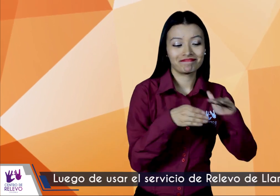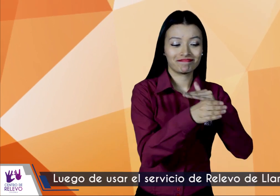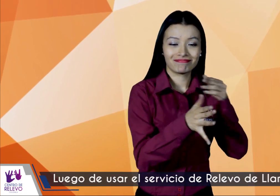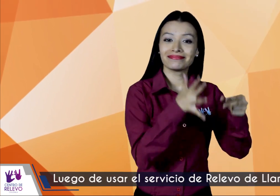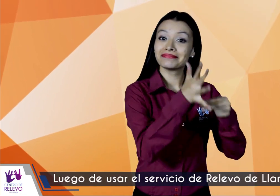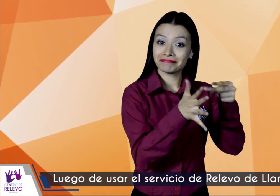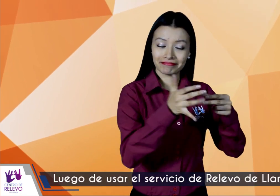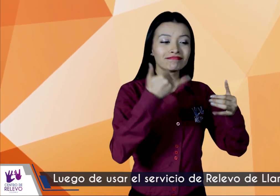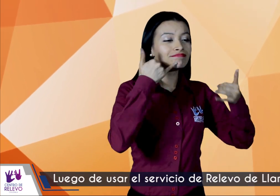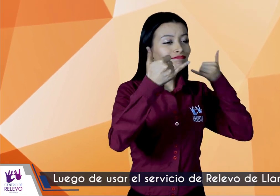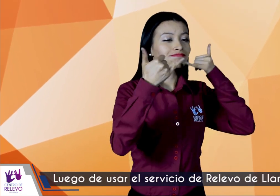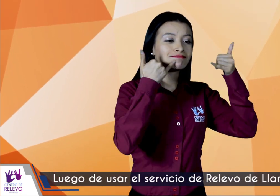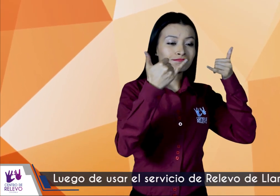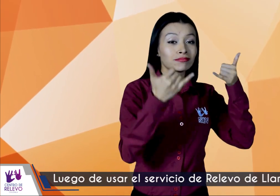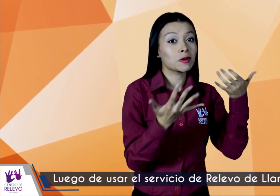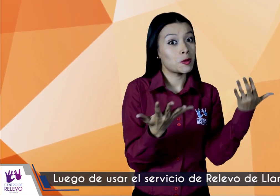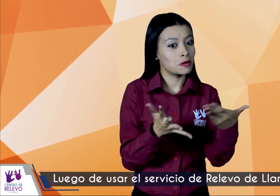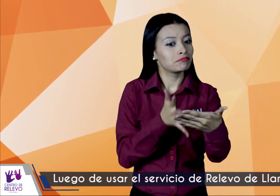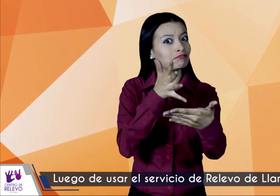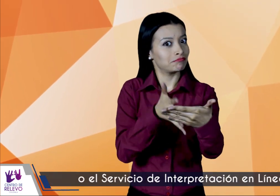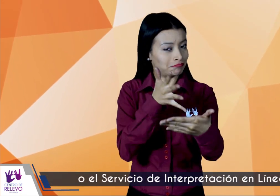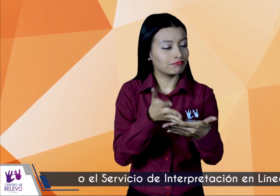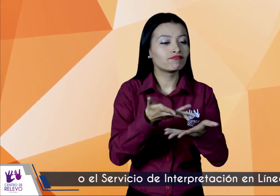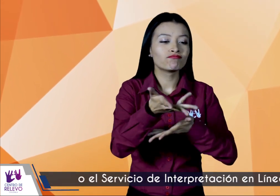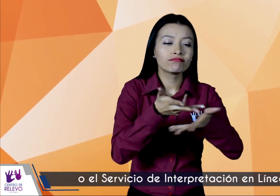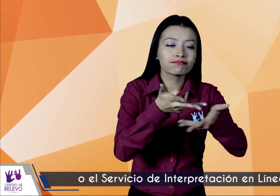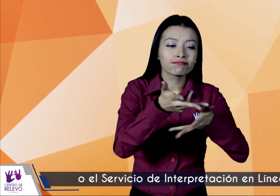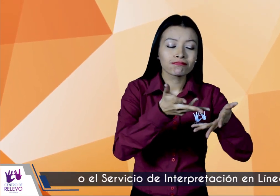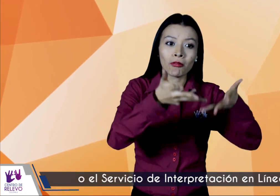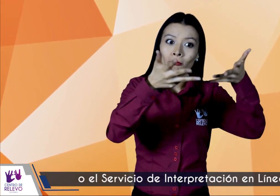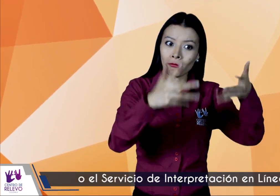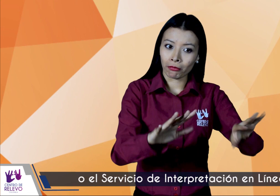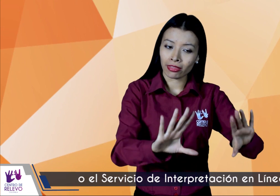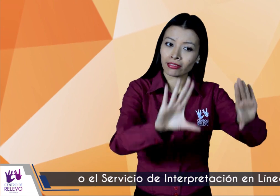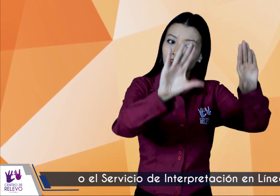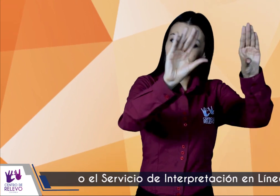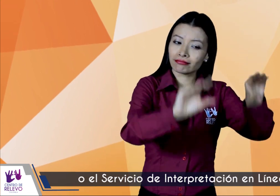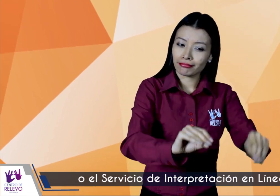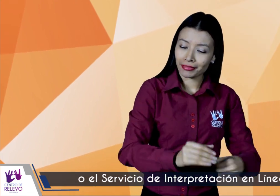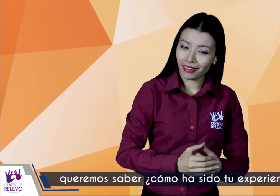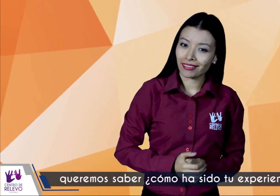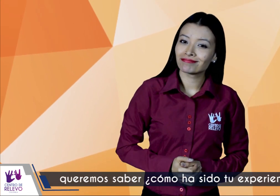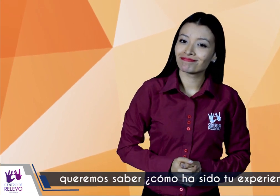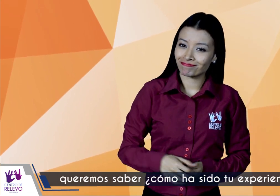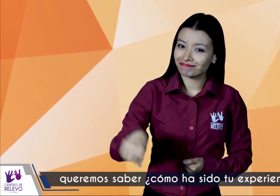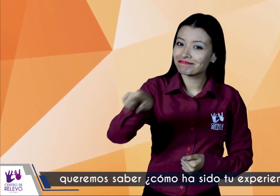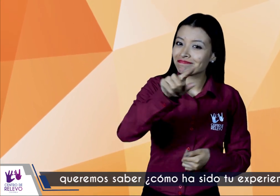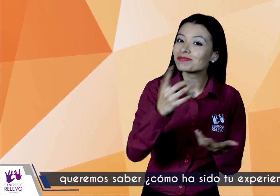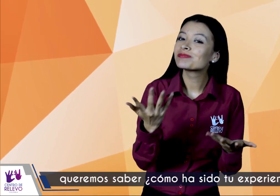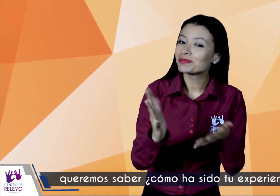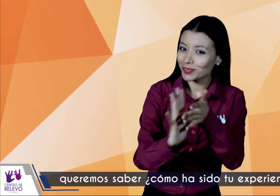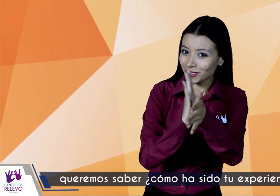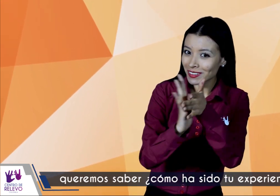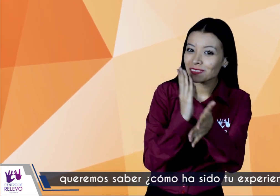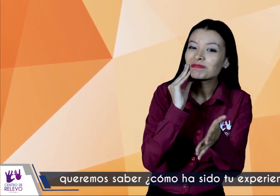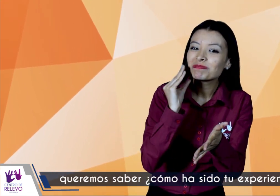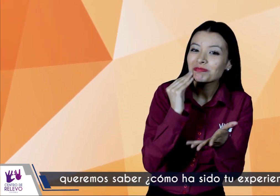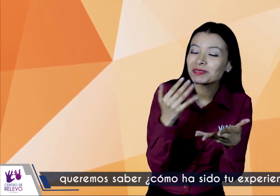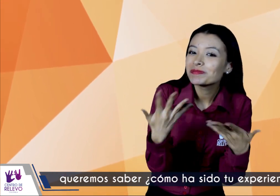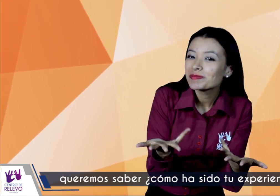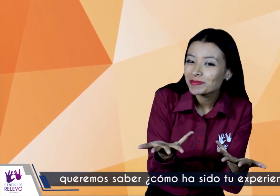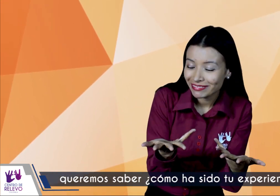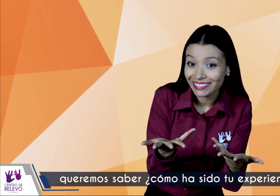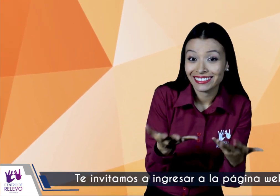Luego de usar el servicio de relevo de llamadas o el servicio de interpretación en línea, queremos saber cómo ha sido tu experiencia.